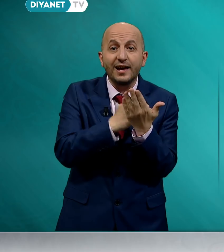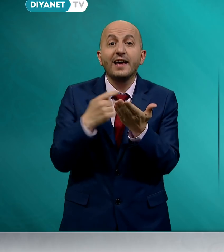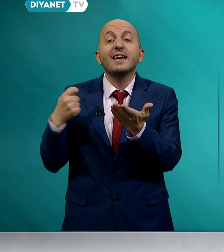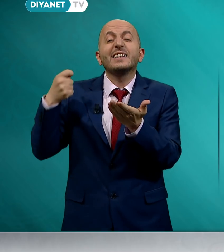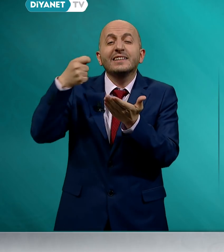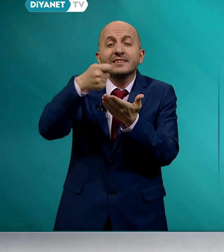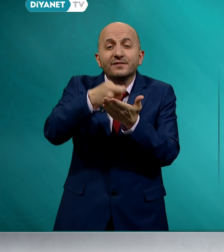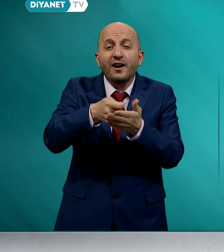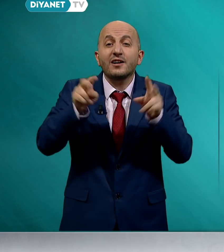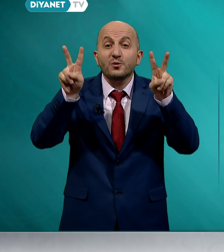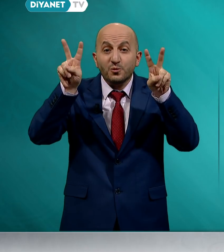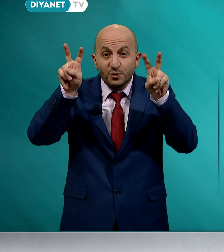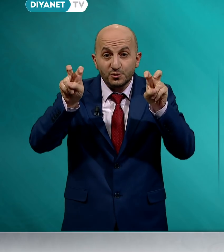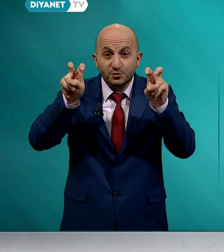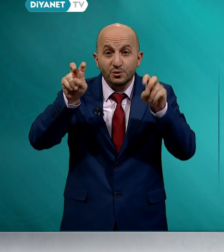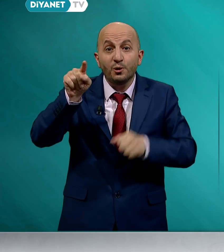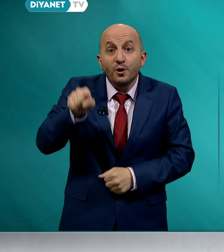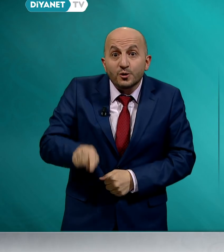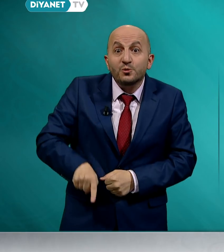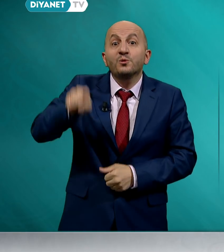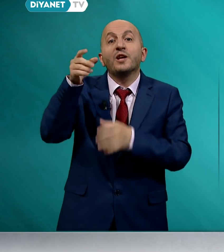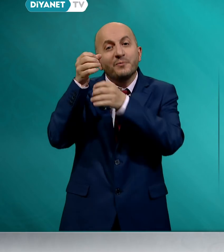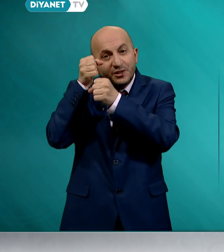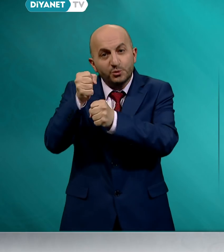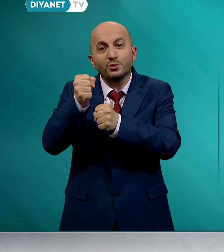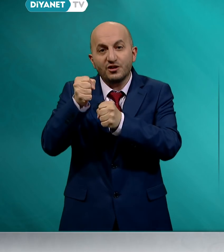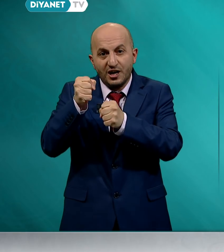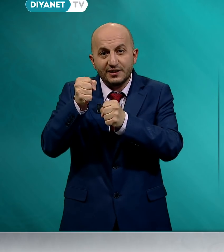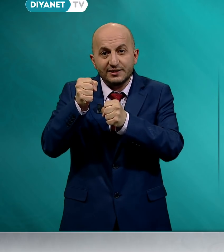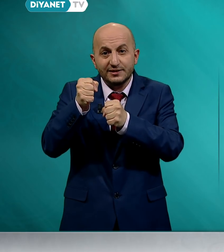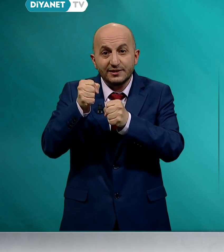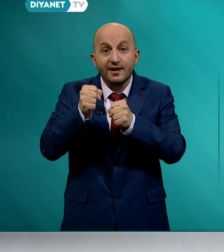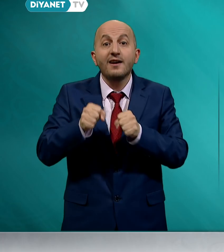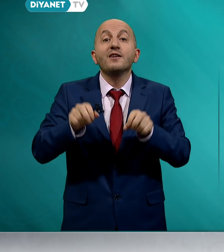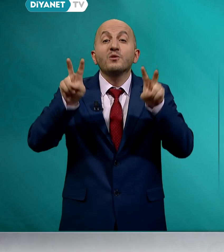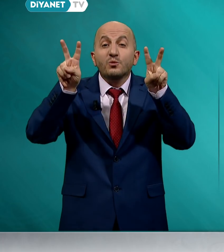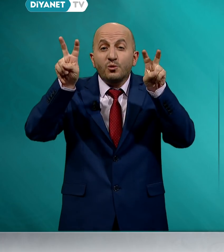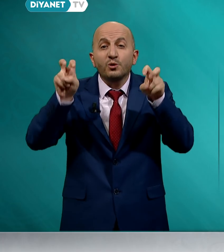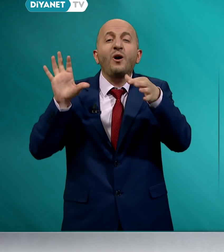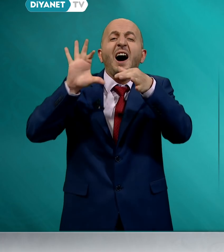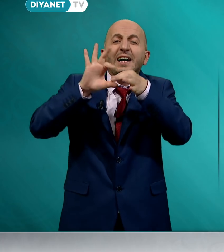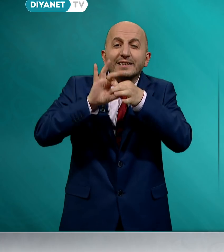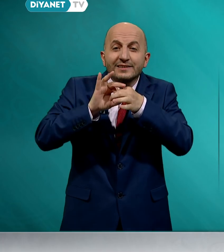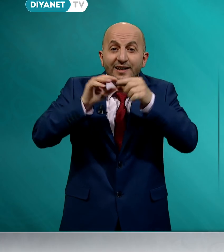infak konusu gündemde tutulacak, konu hakkında